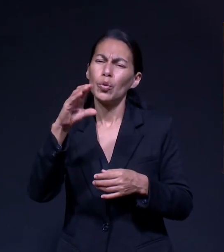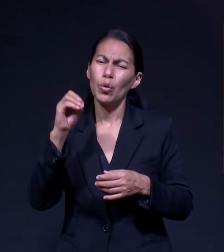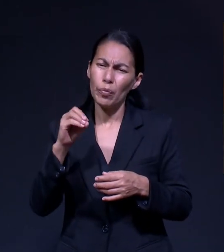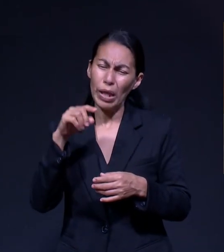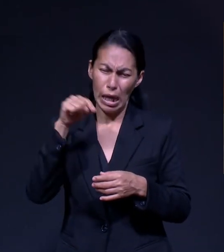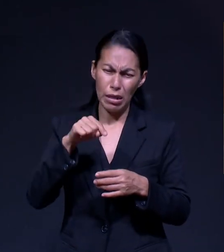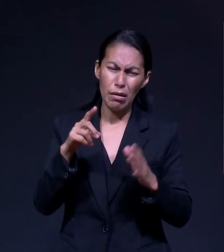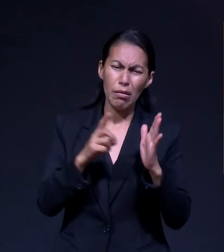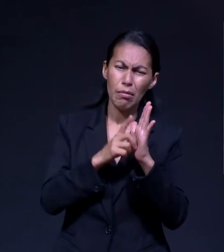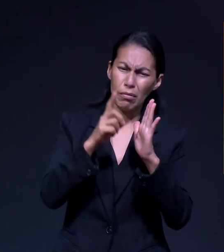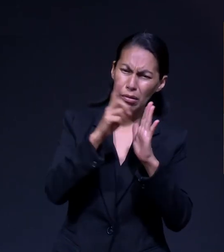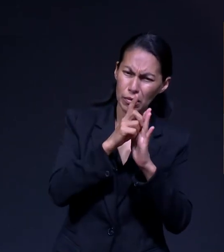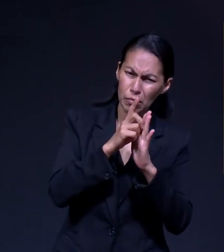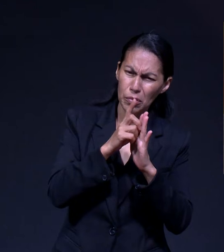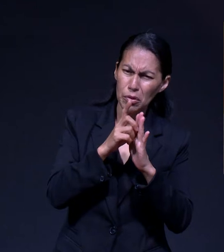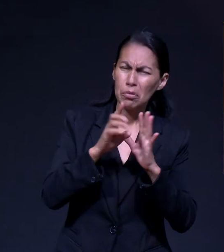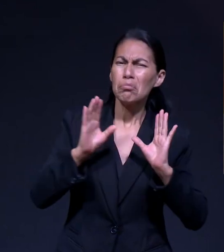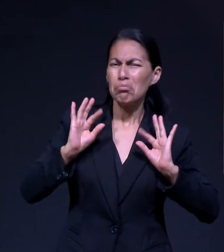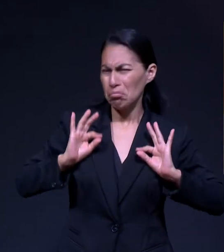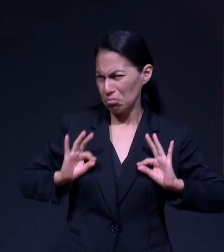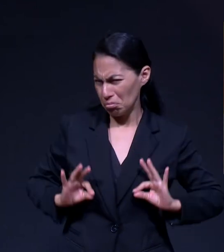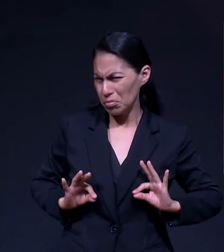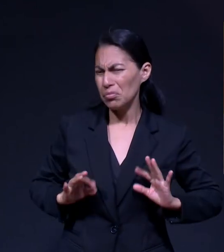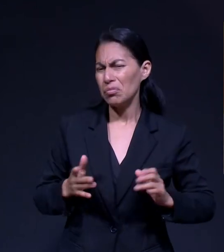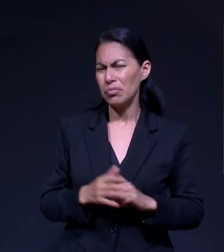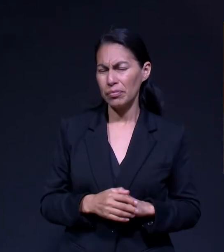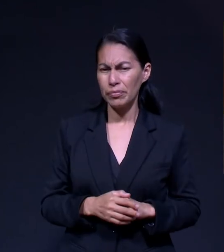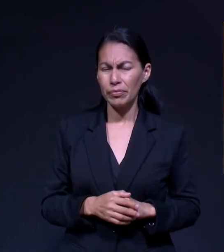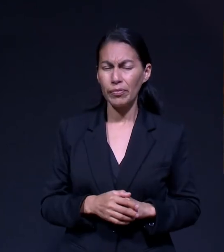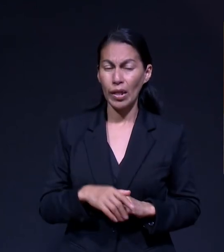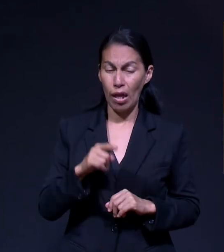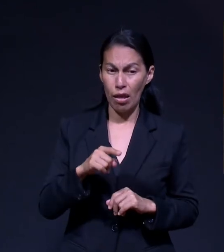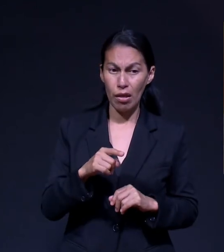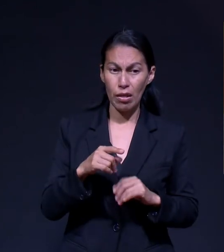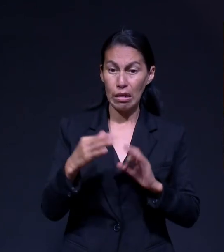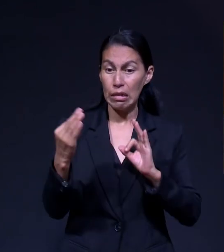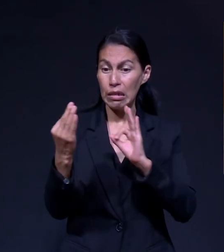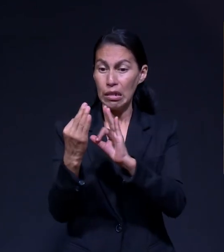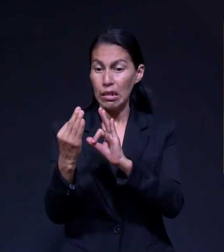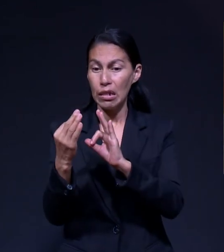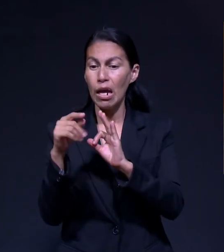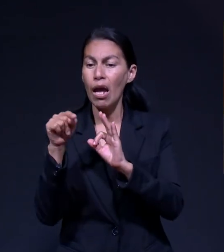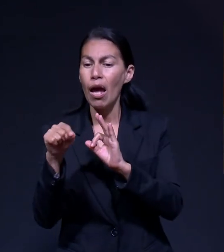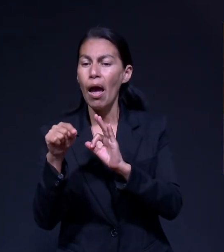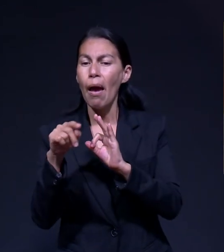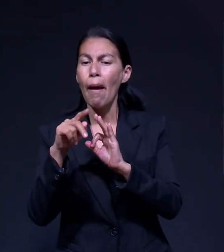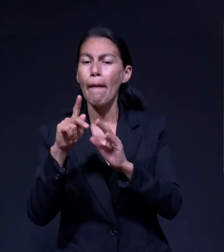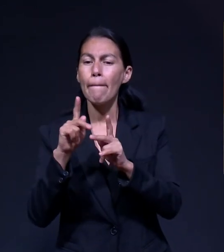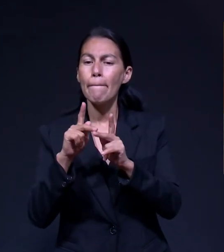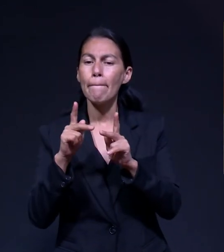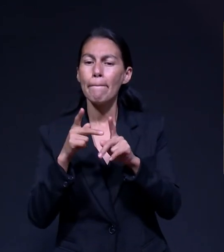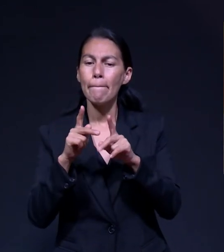era cómodo Tenía sus ventajas Recuerdo que estaba al frente de un parque Pero habían algunos inconvenientes